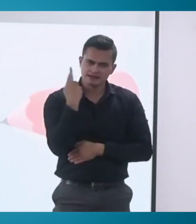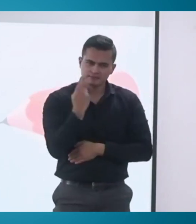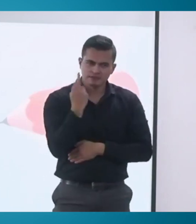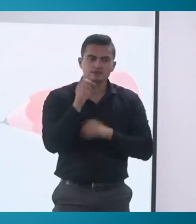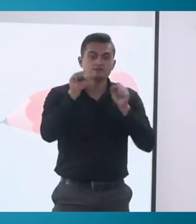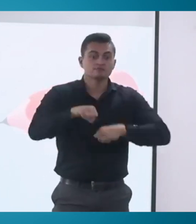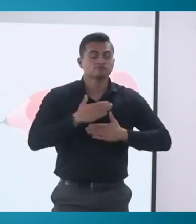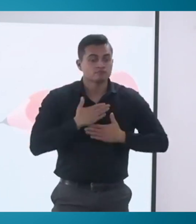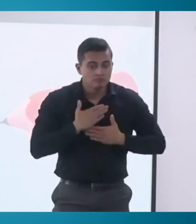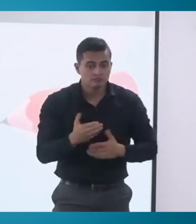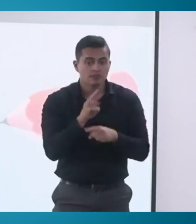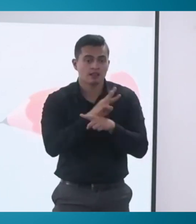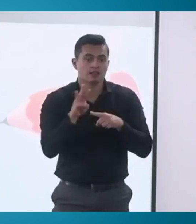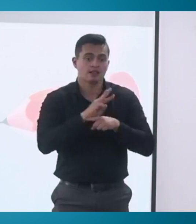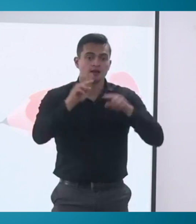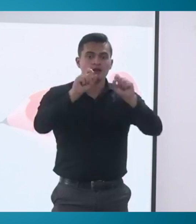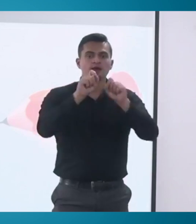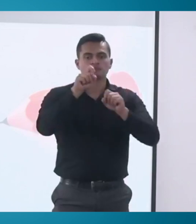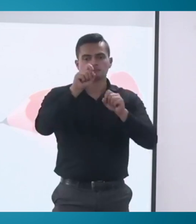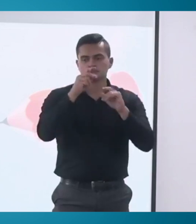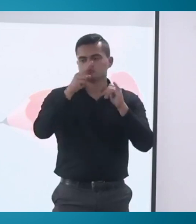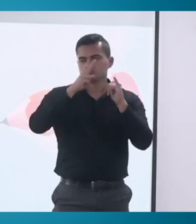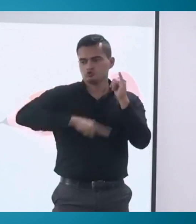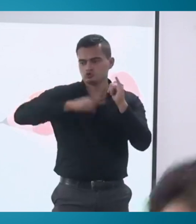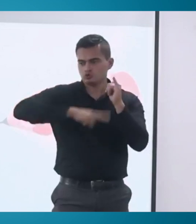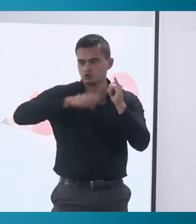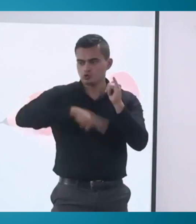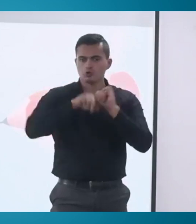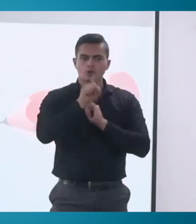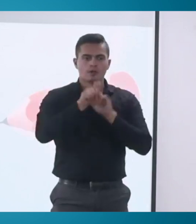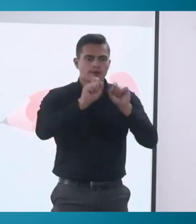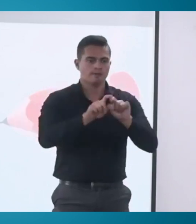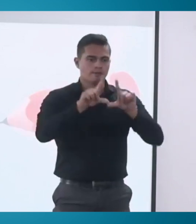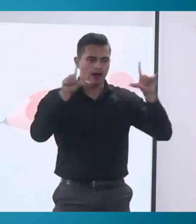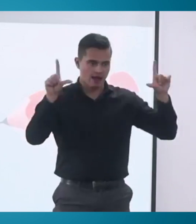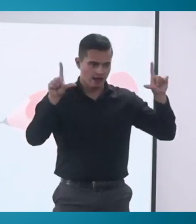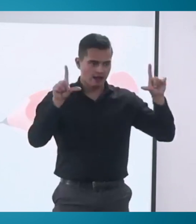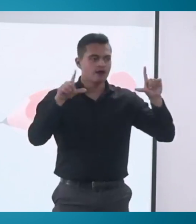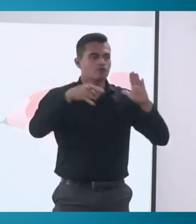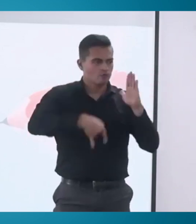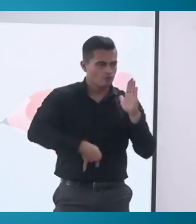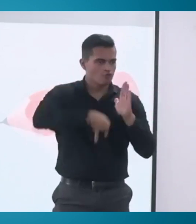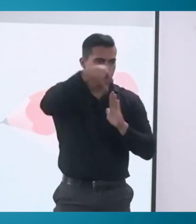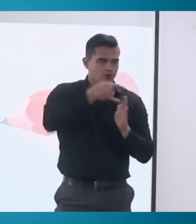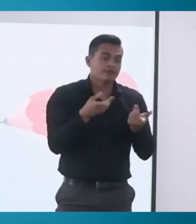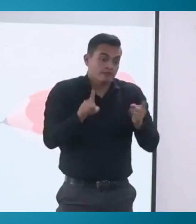revisar en YouTube, porque ahí van a quedar montadas y en la página del INSOR.